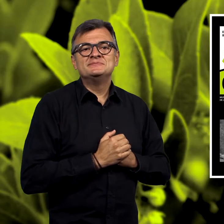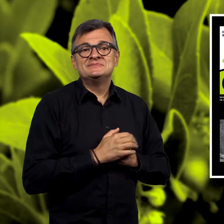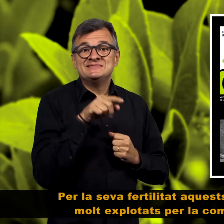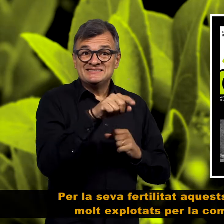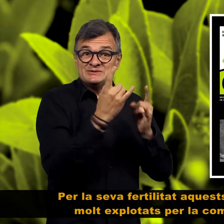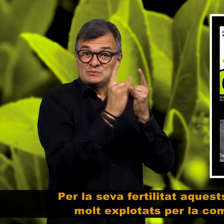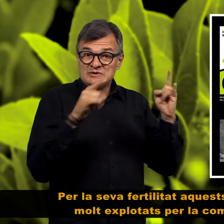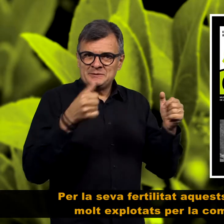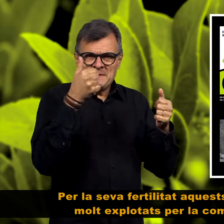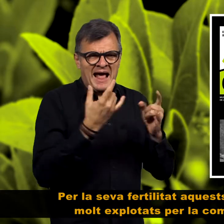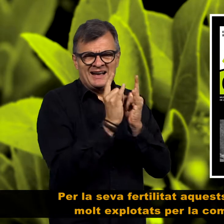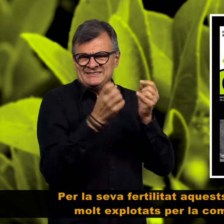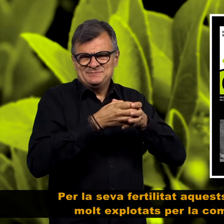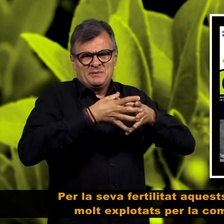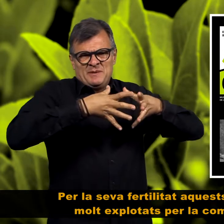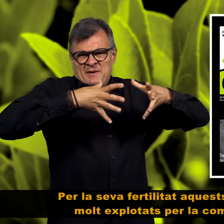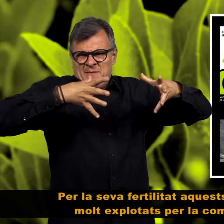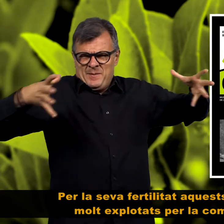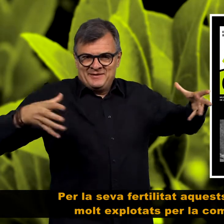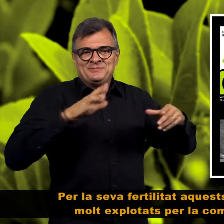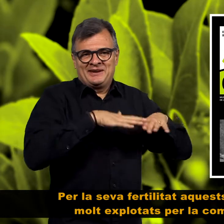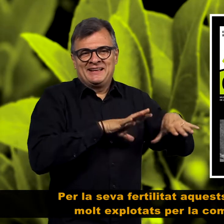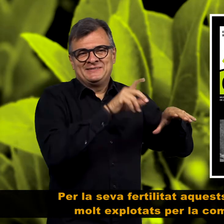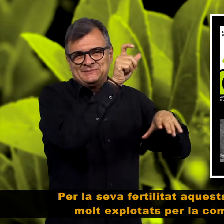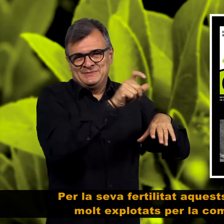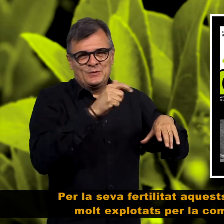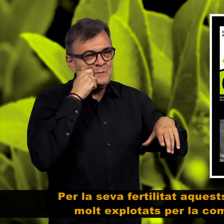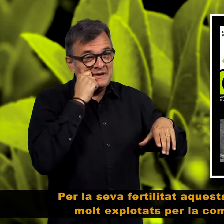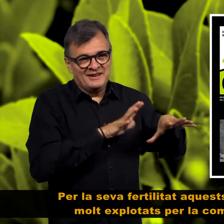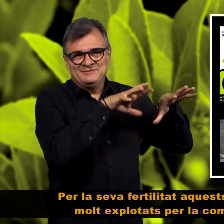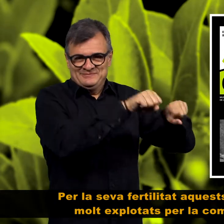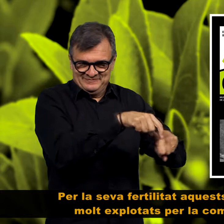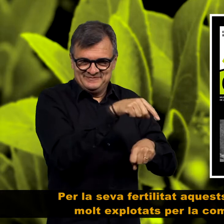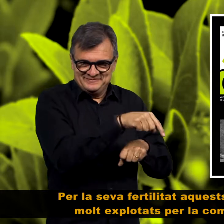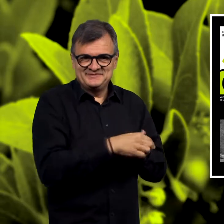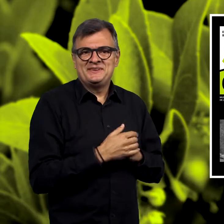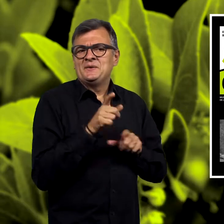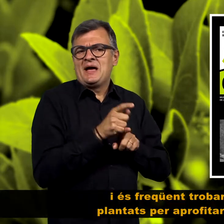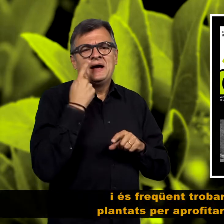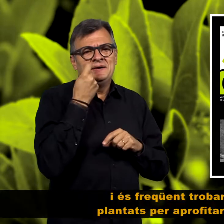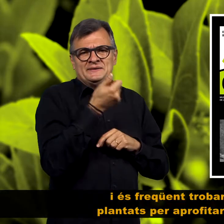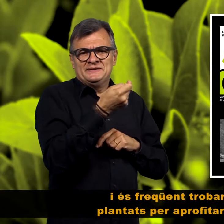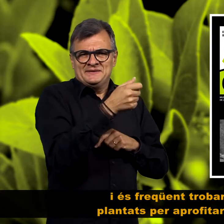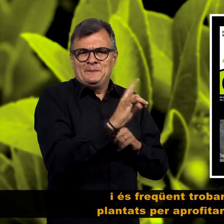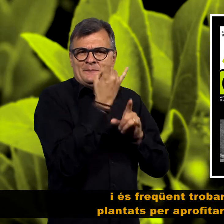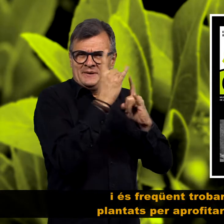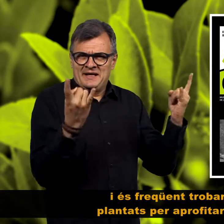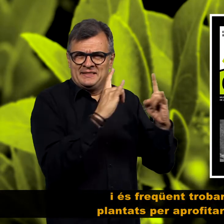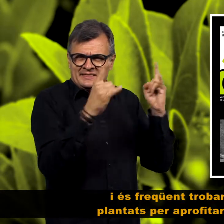Per la seva fertilitat, aquests boscos han estat molt explotats per la comunitat humana, i és freqüent trobar-hi arbres